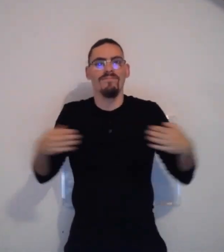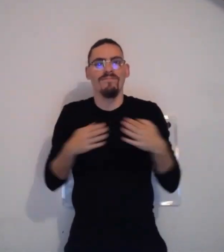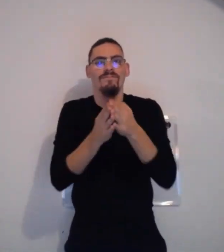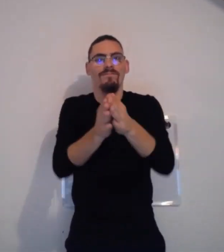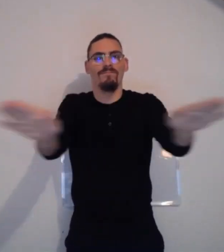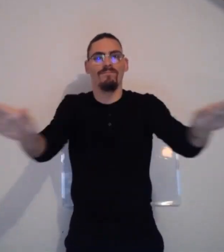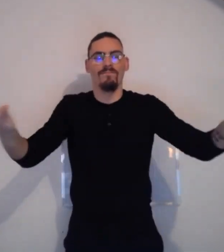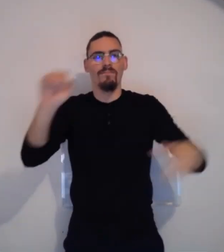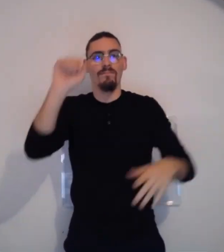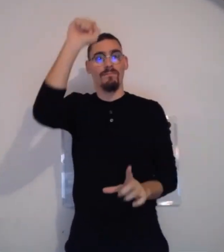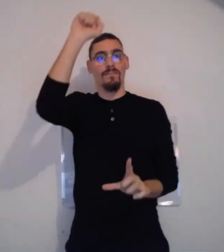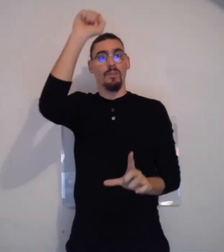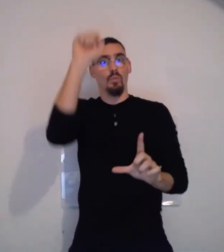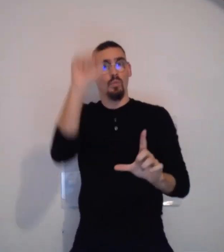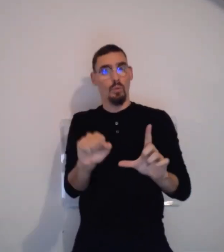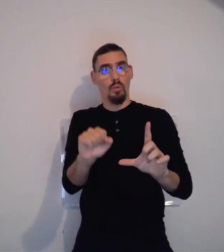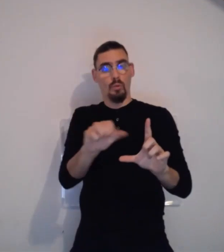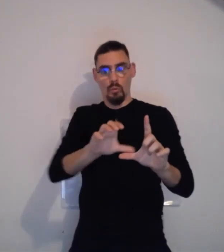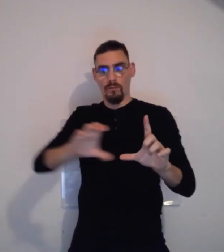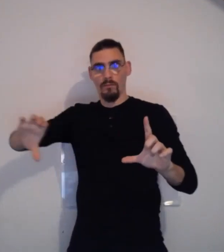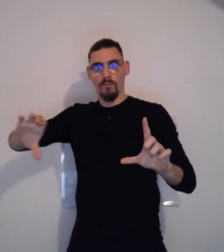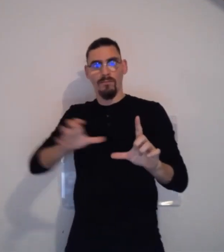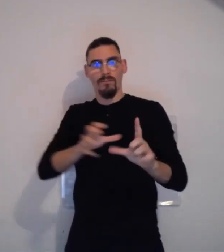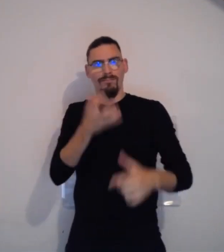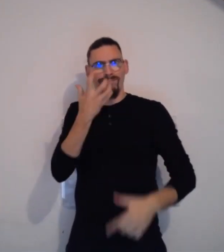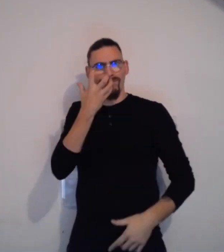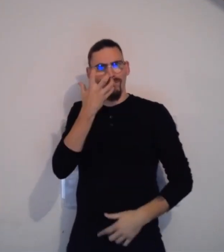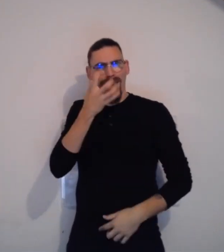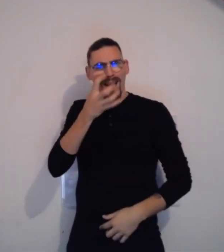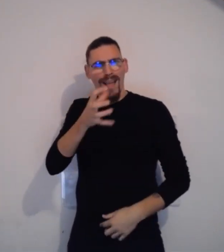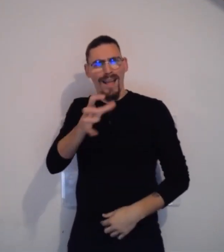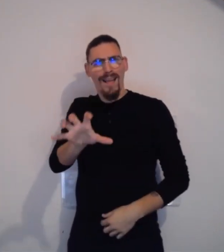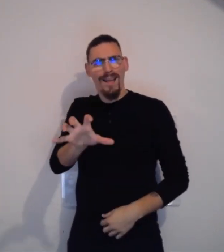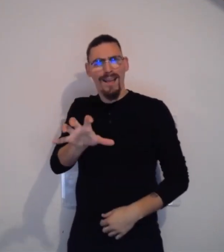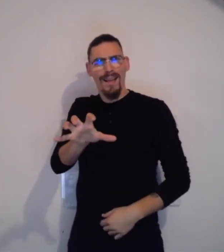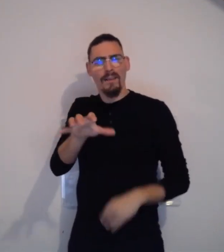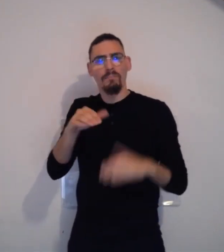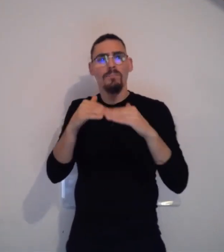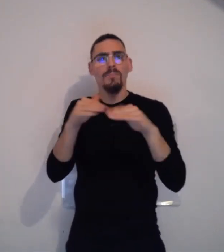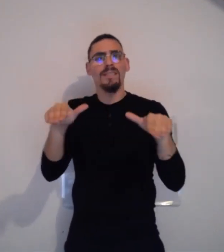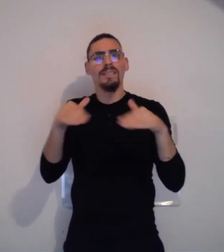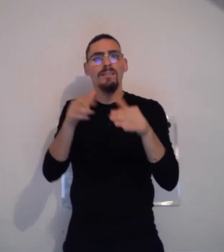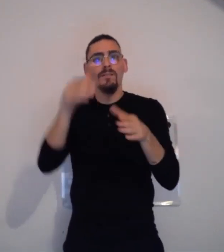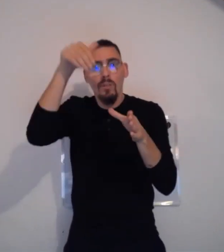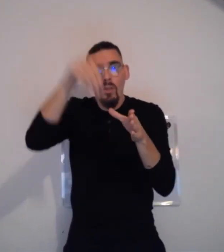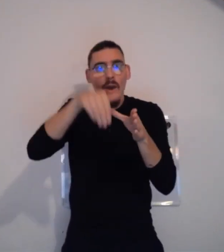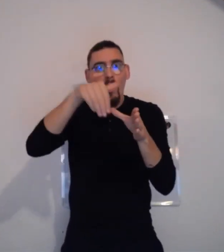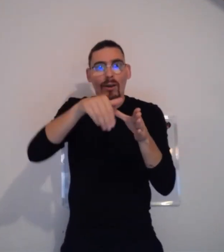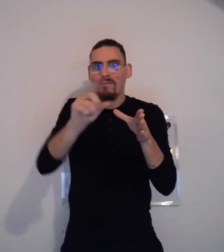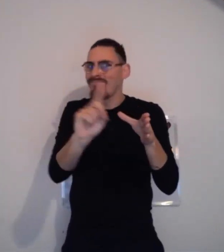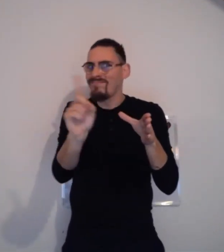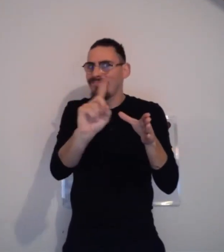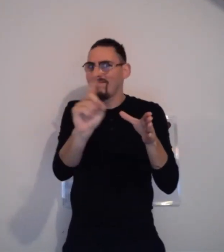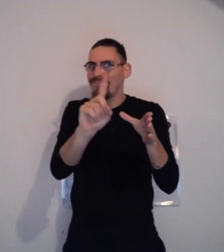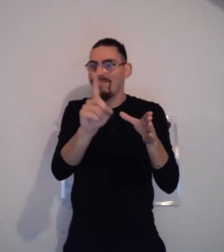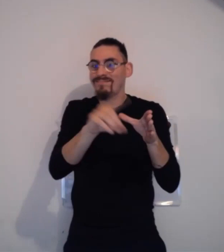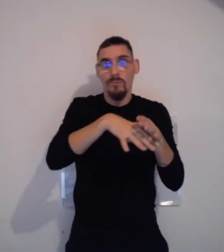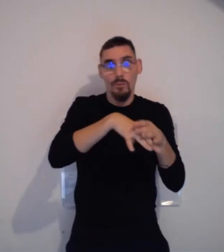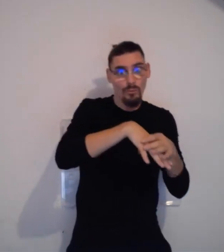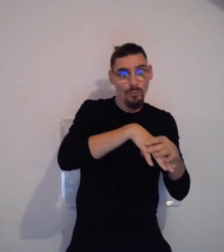souvent des personnes qui vont faire de la brasse. Alors que dans le sud, finalement, il fait quand même assez chaud. Et les piscines ne sont pas